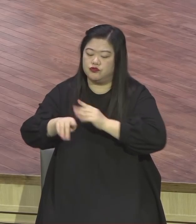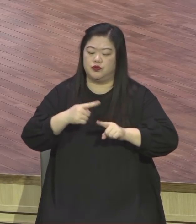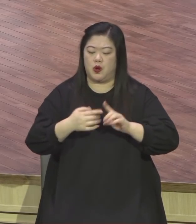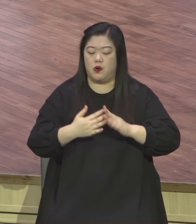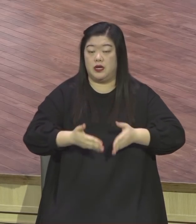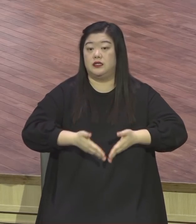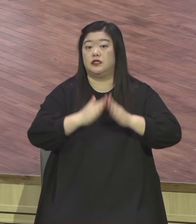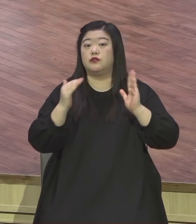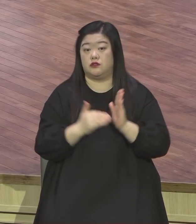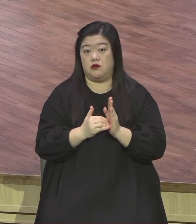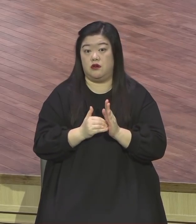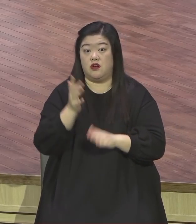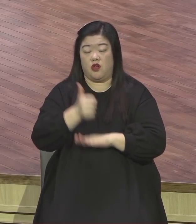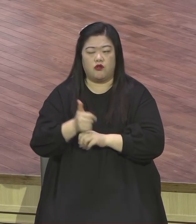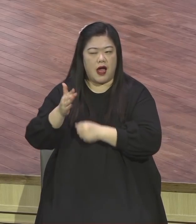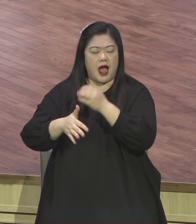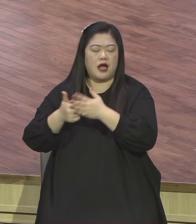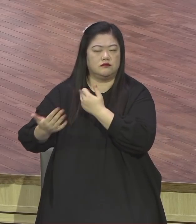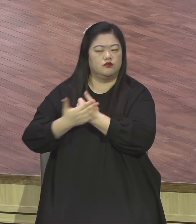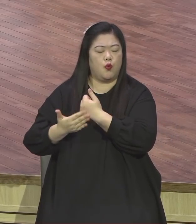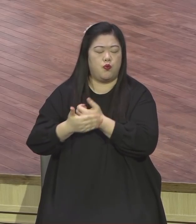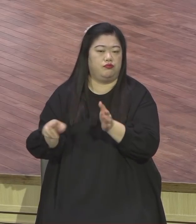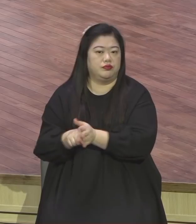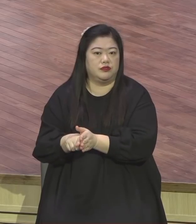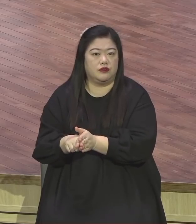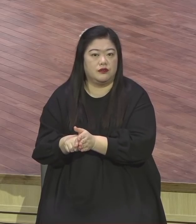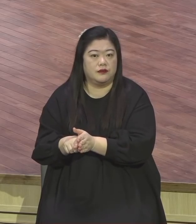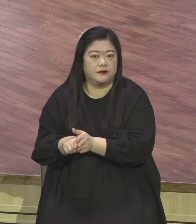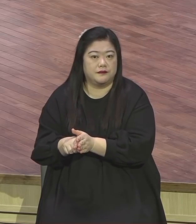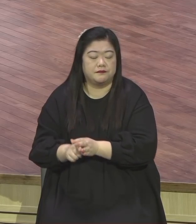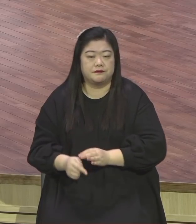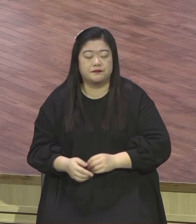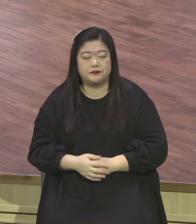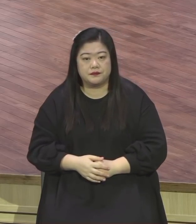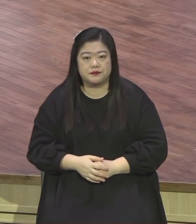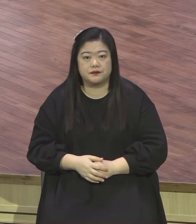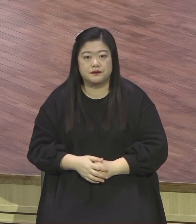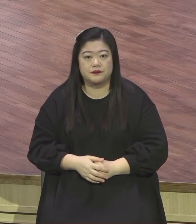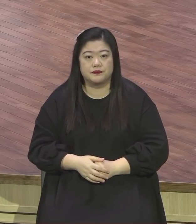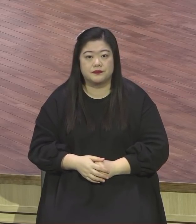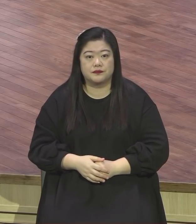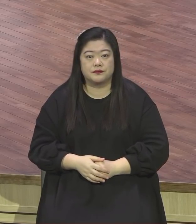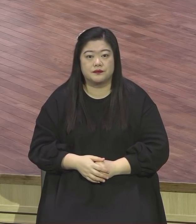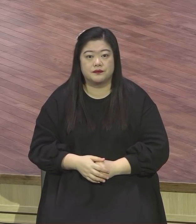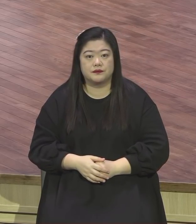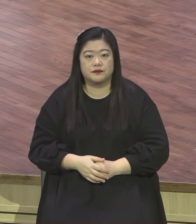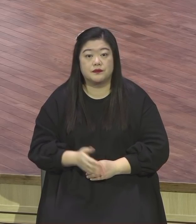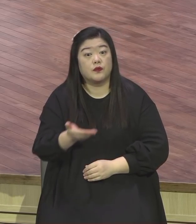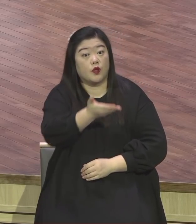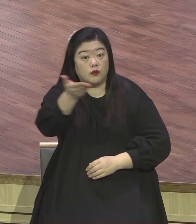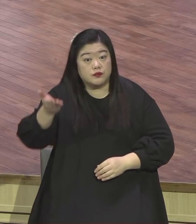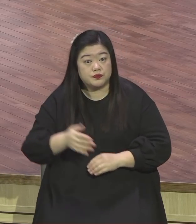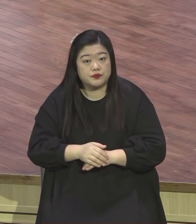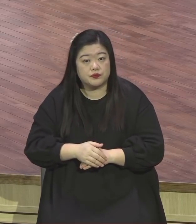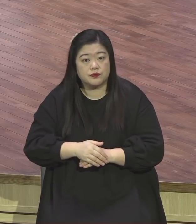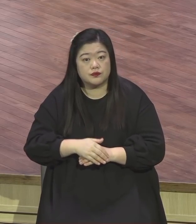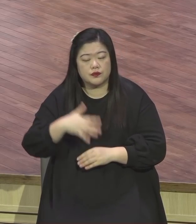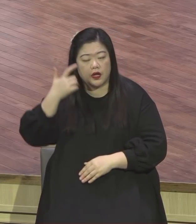아멘 그렇게 해주실 거예요 분명히 그렇게 해주실 거예요 그래서 우리 모두는 영적 통신망의